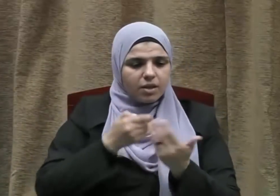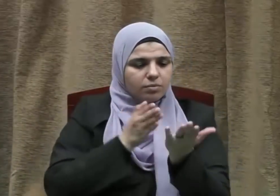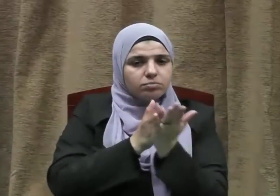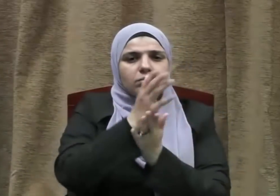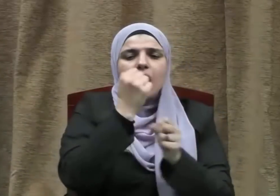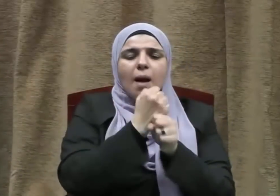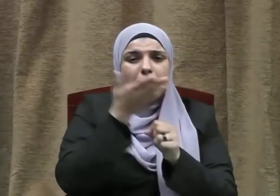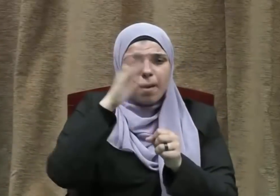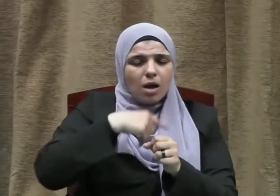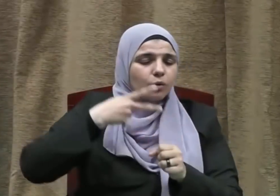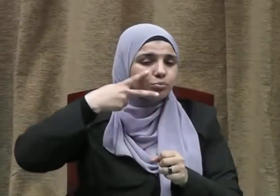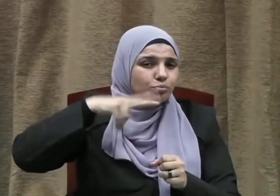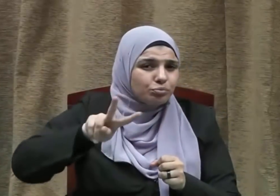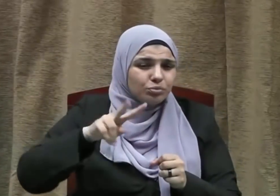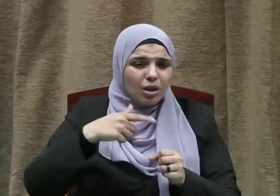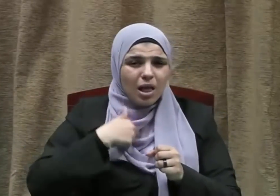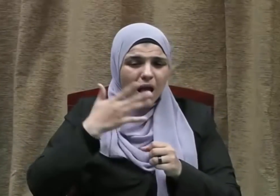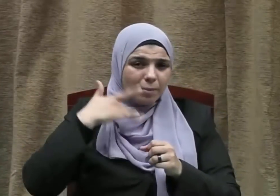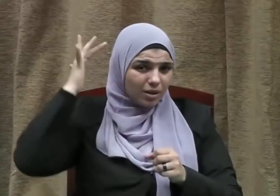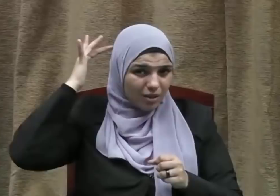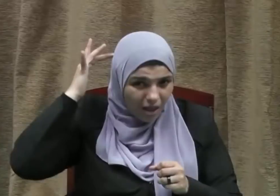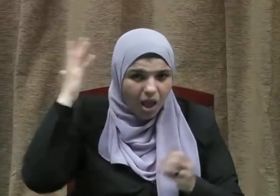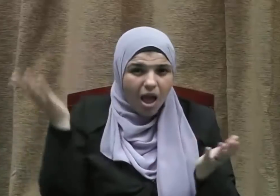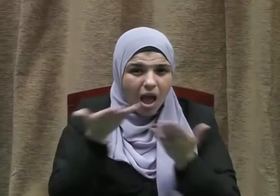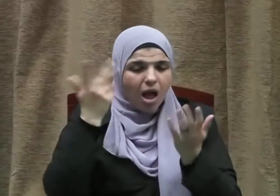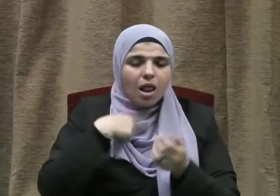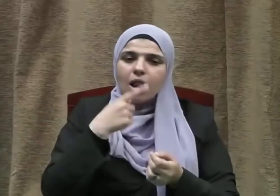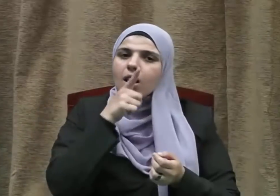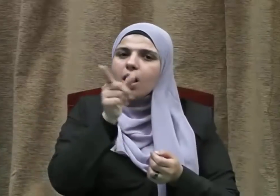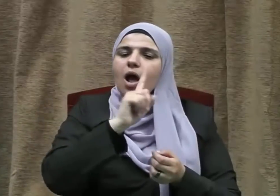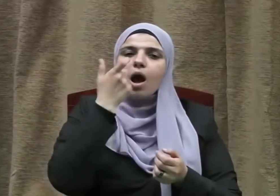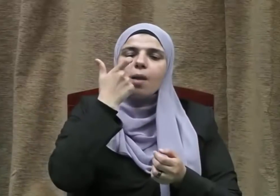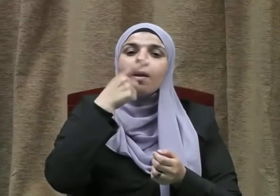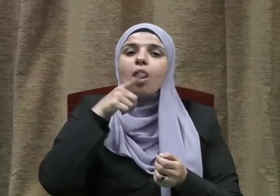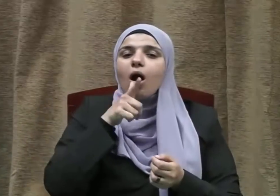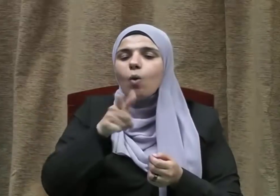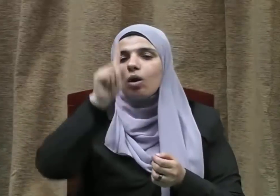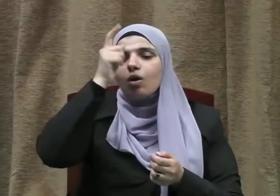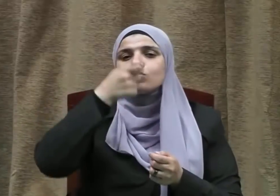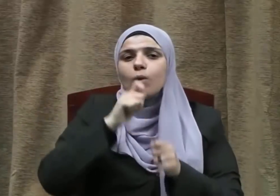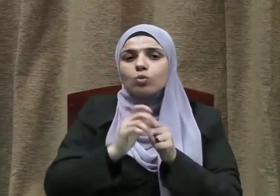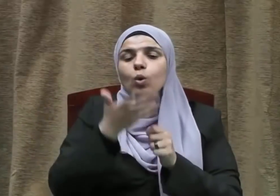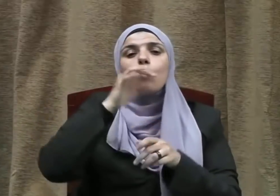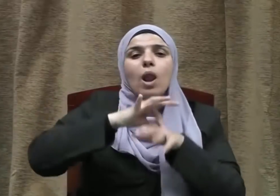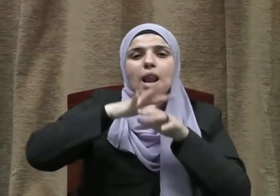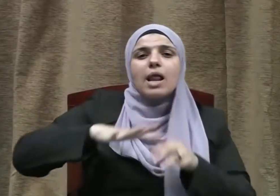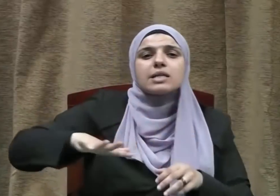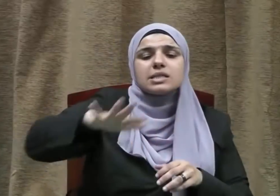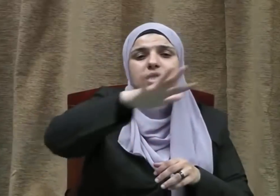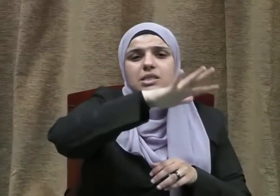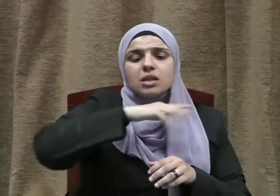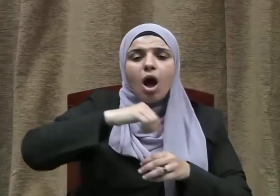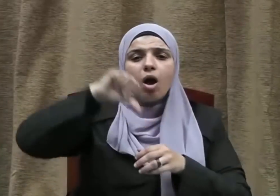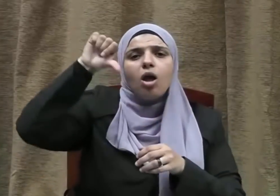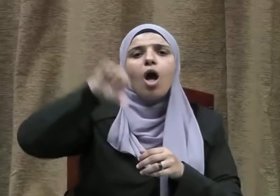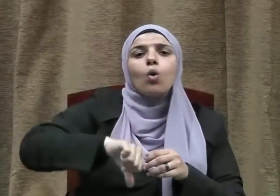الوفاء حتى لا يقع تحت طائلة قول الله عز وجل والذين